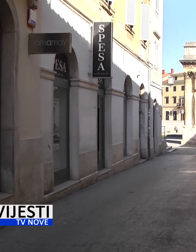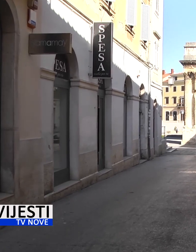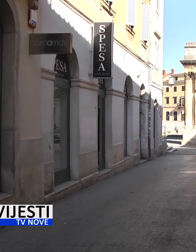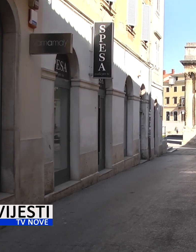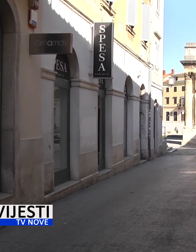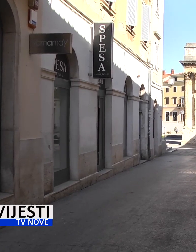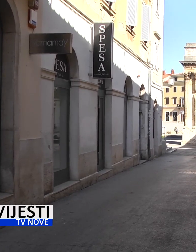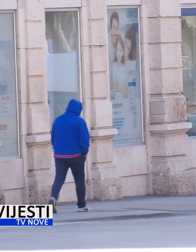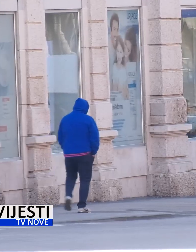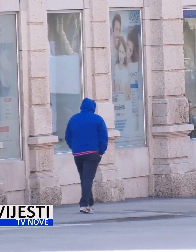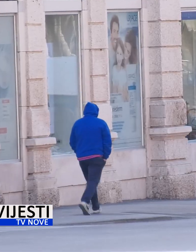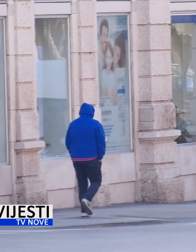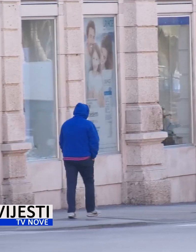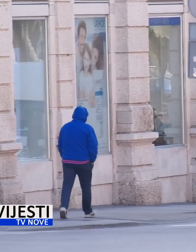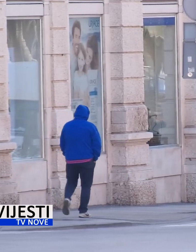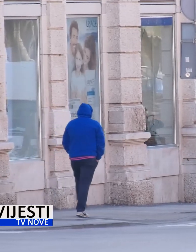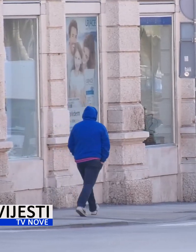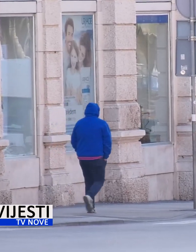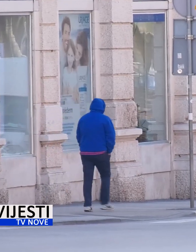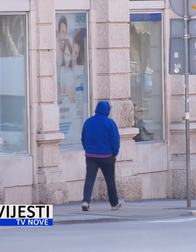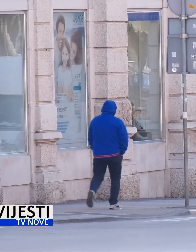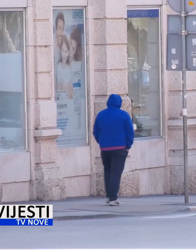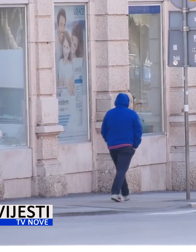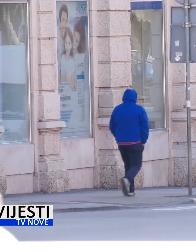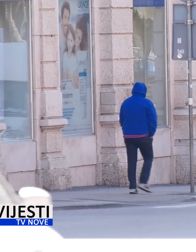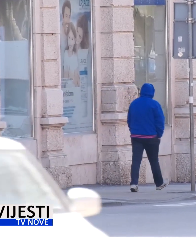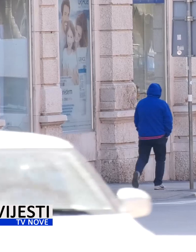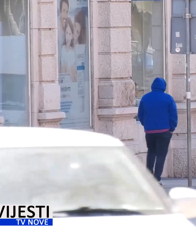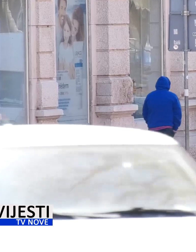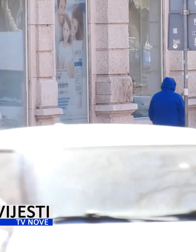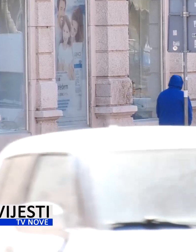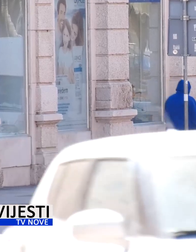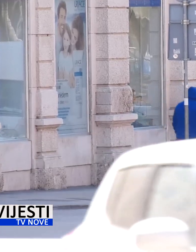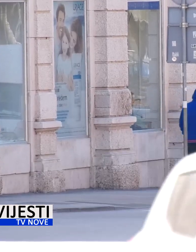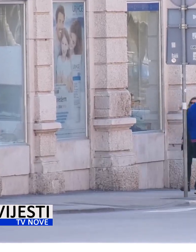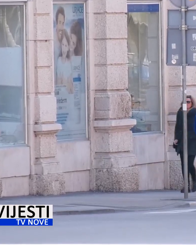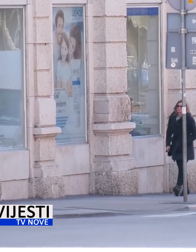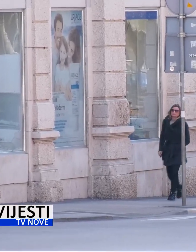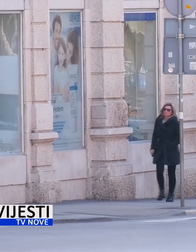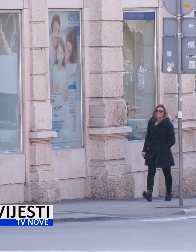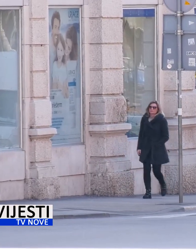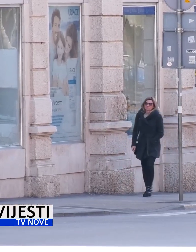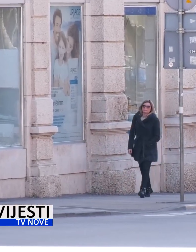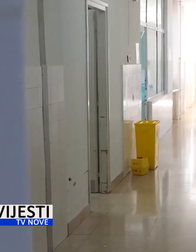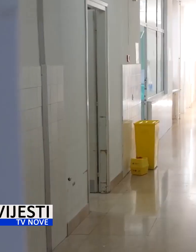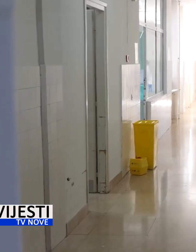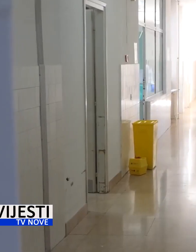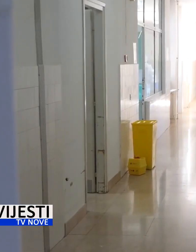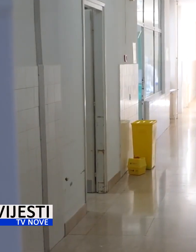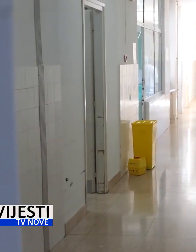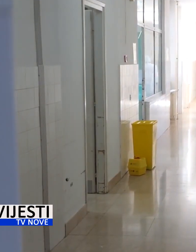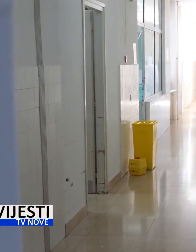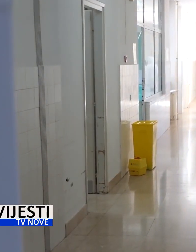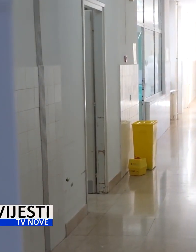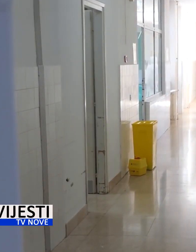kliničkoj i psihofizičkoj slici u dobrom stanju, kazala je ravnateljica naznačivši da je dobra vijest i što među medicinskim